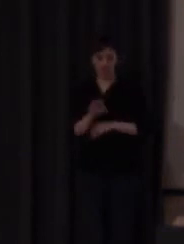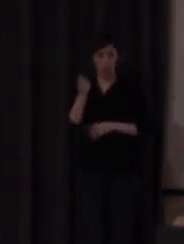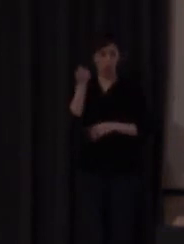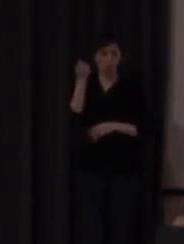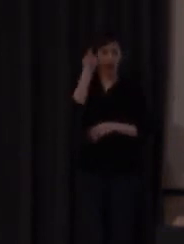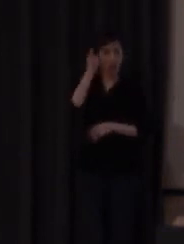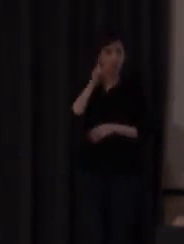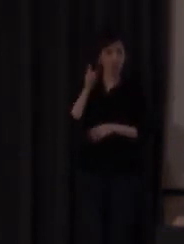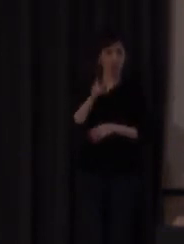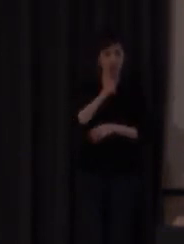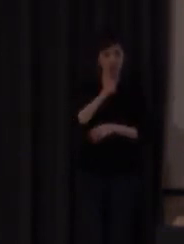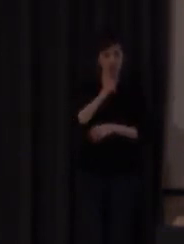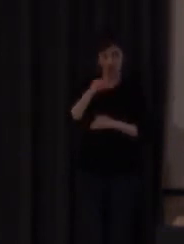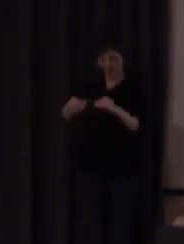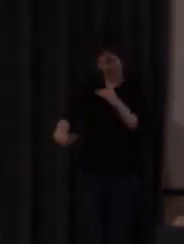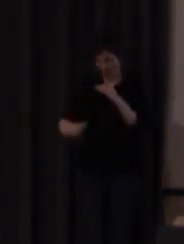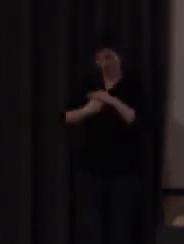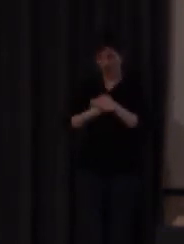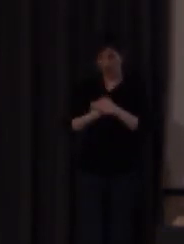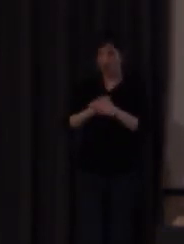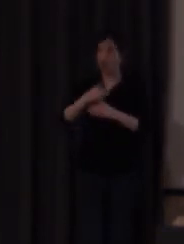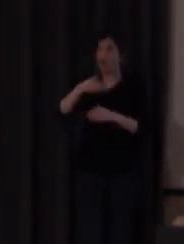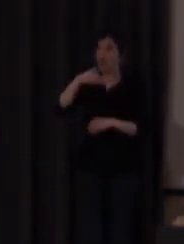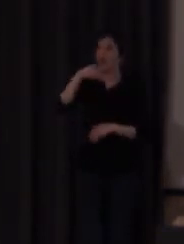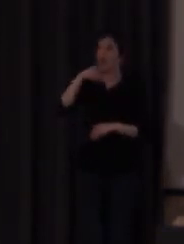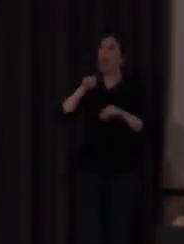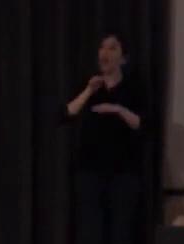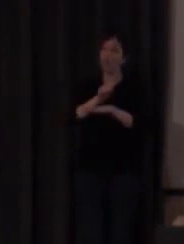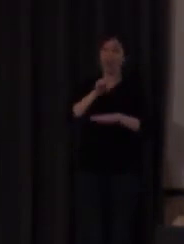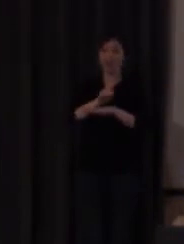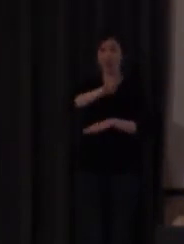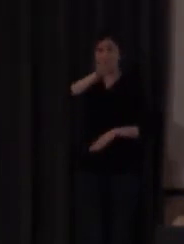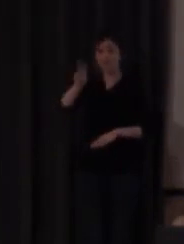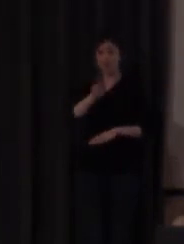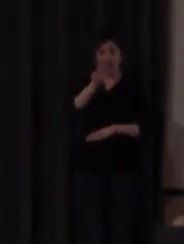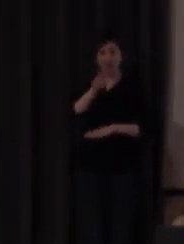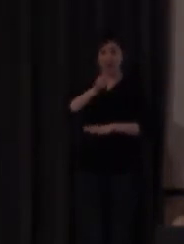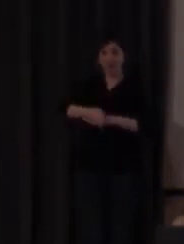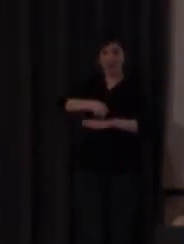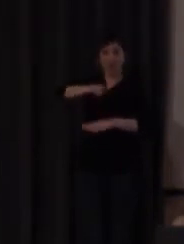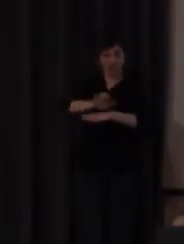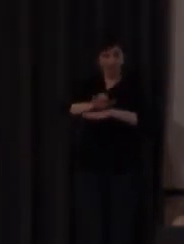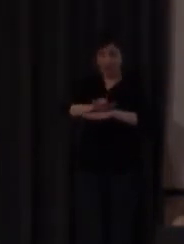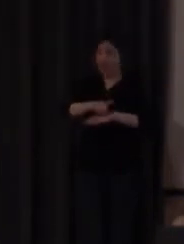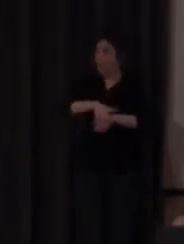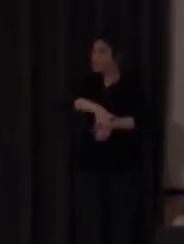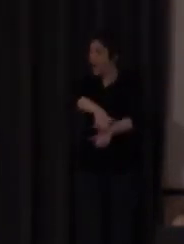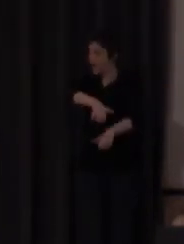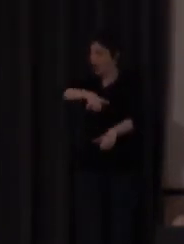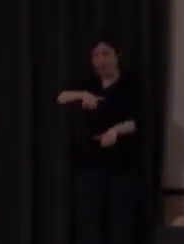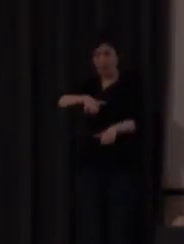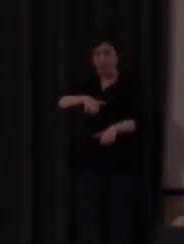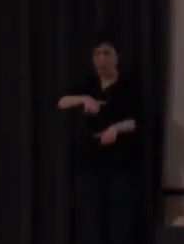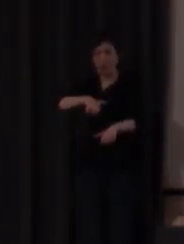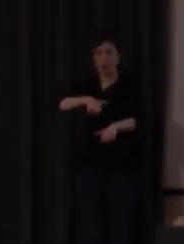ABC han llegado a la educación secundaria obligatoria. Esto es un nivel que está en consonancia con otros